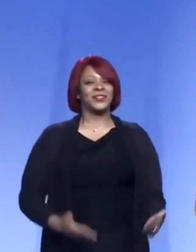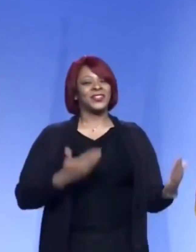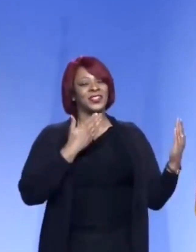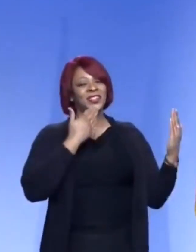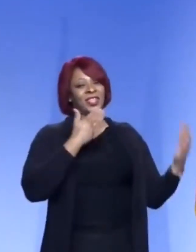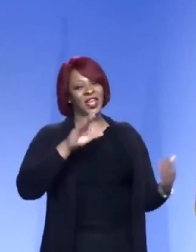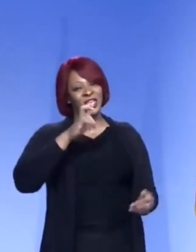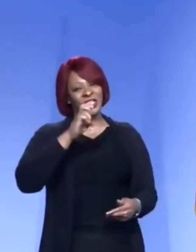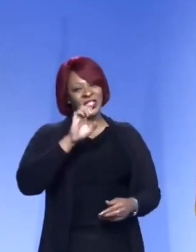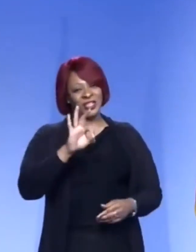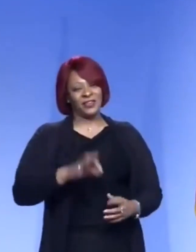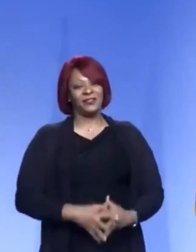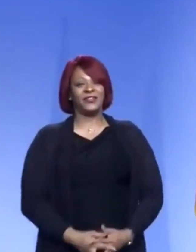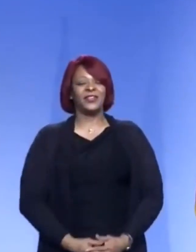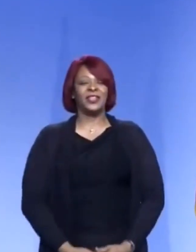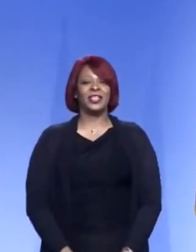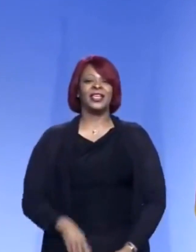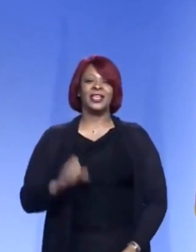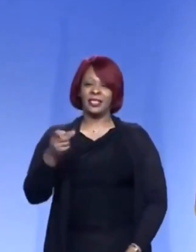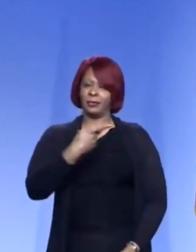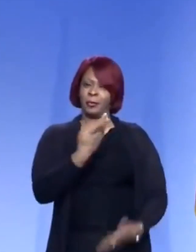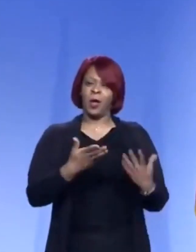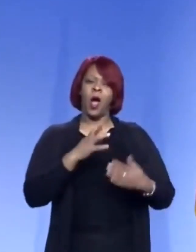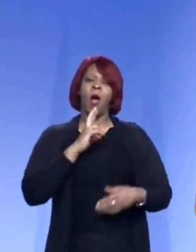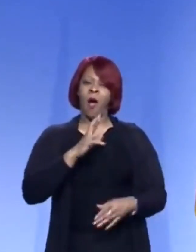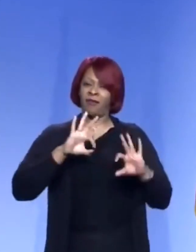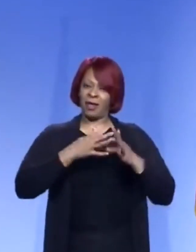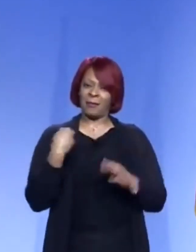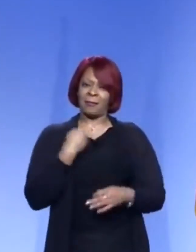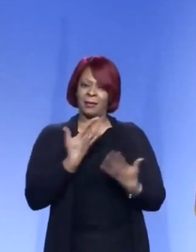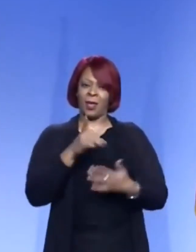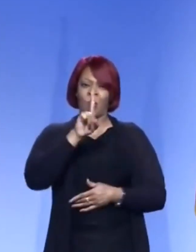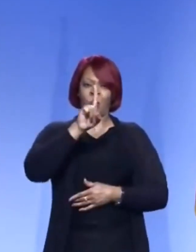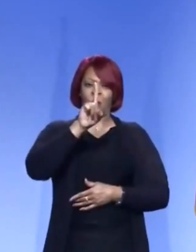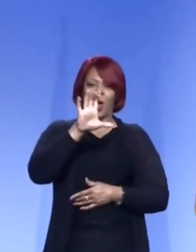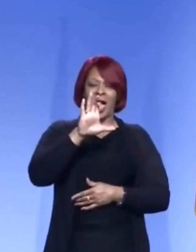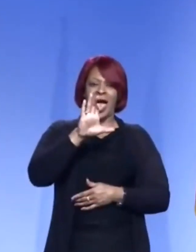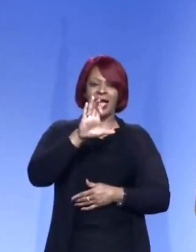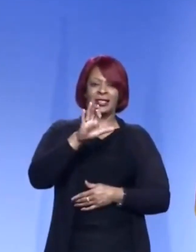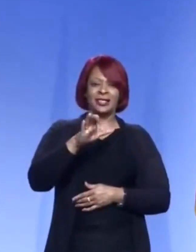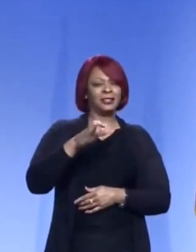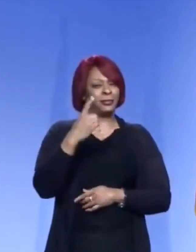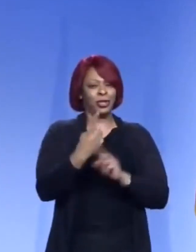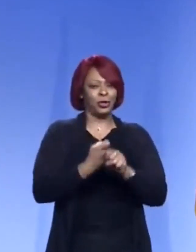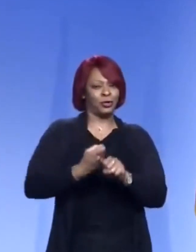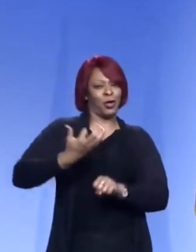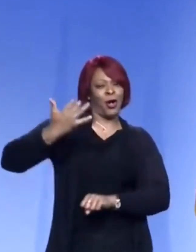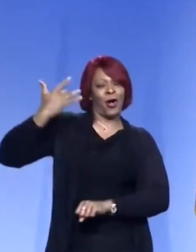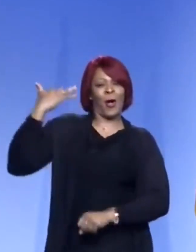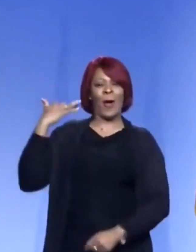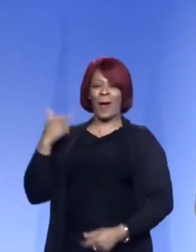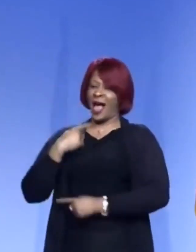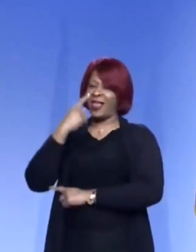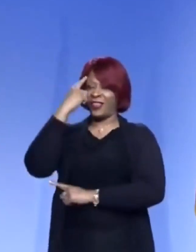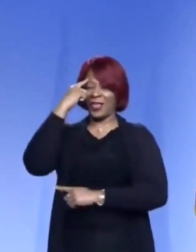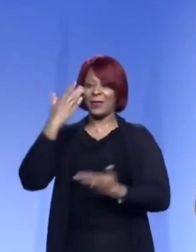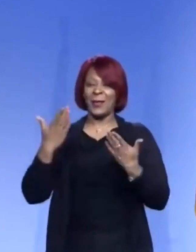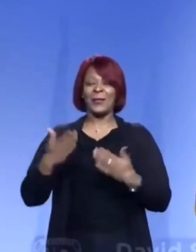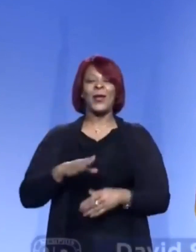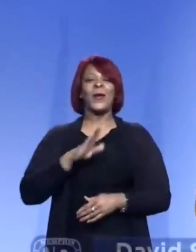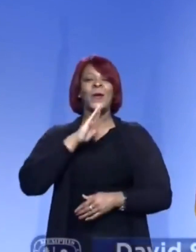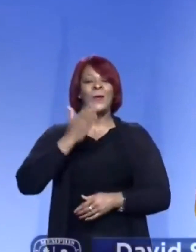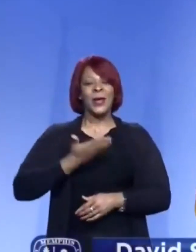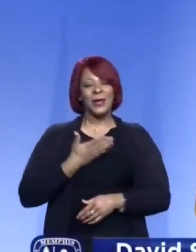Muchas gracias, Directora Sweat. Buenas tardes. Soy David Sweat, subdirector del Departamento de Salud del Condado de Shelby.